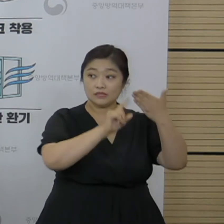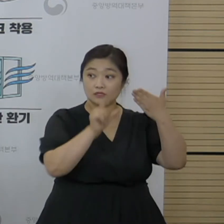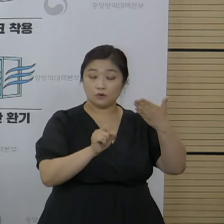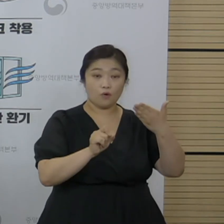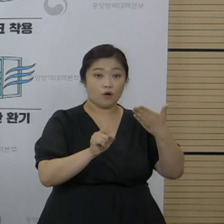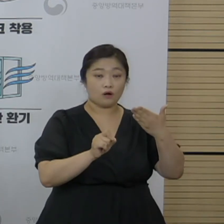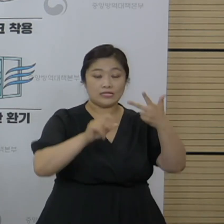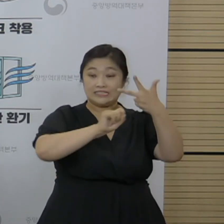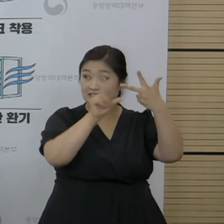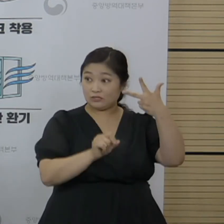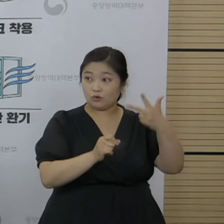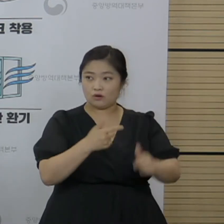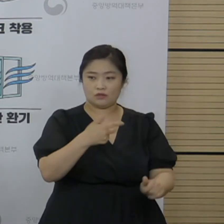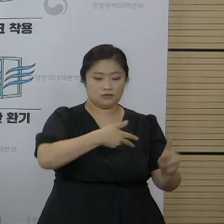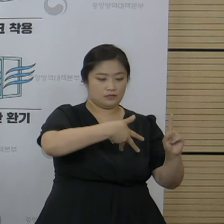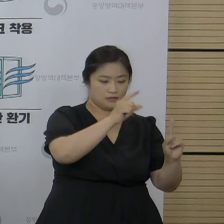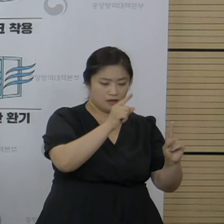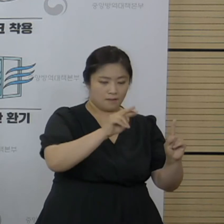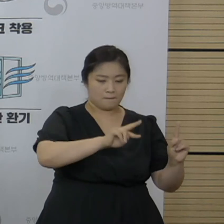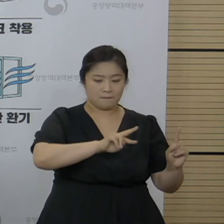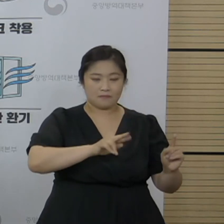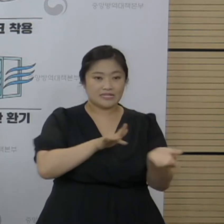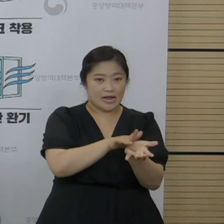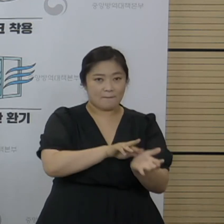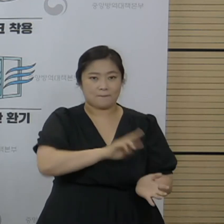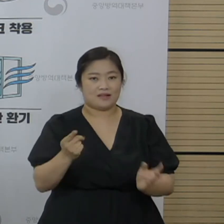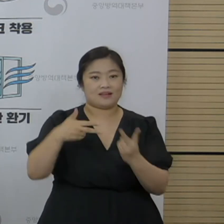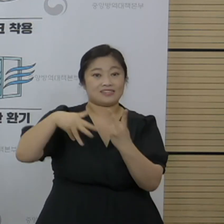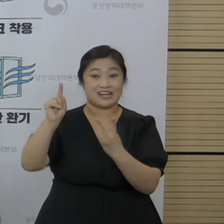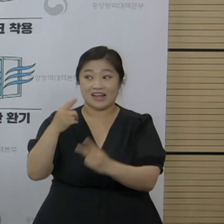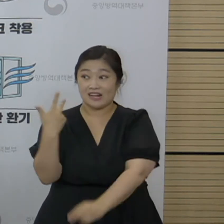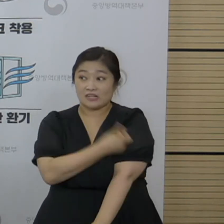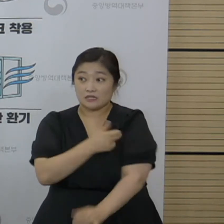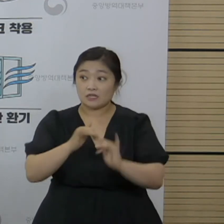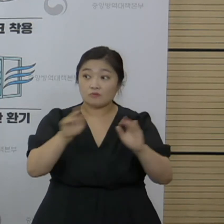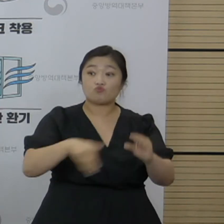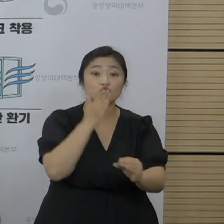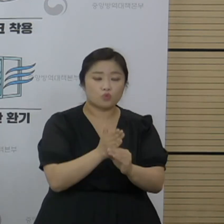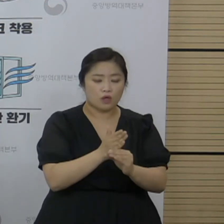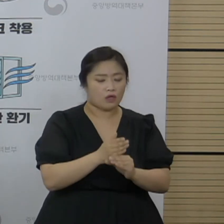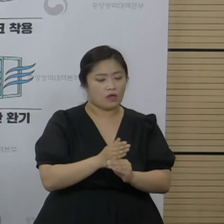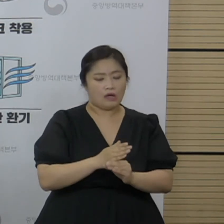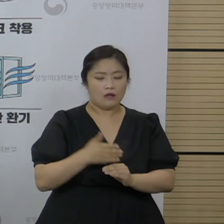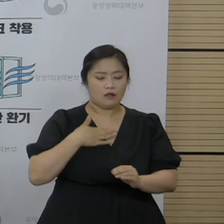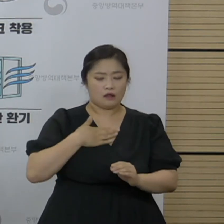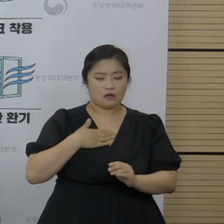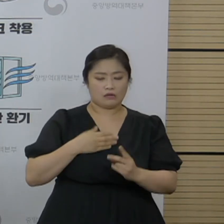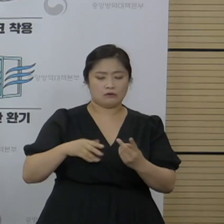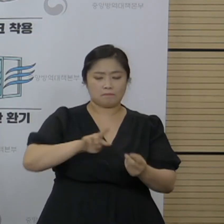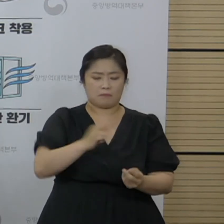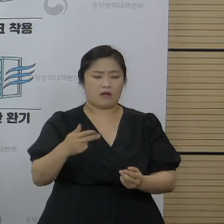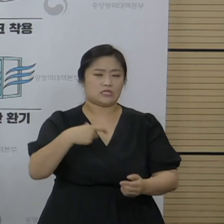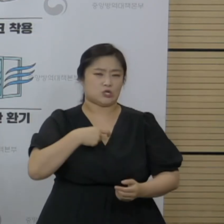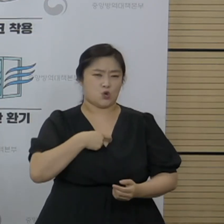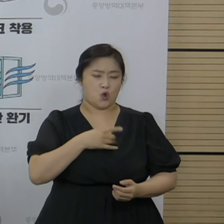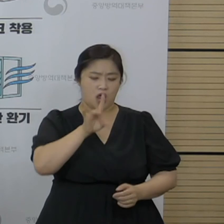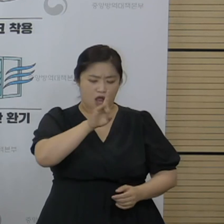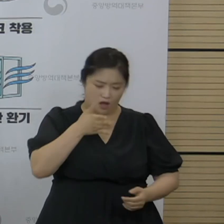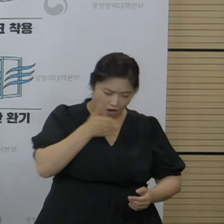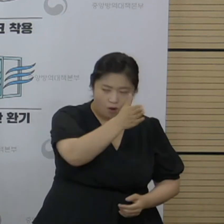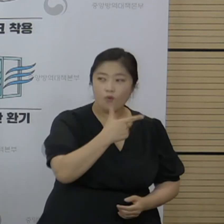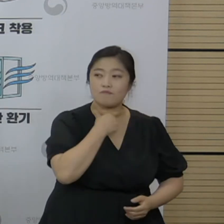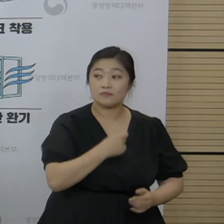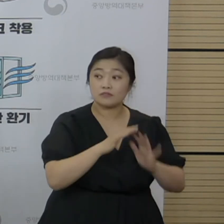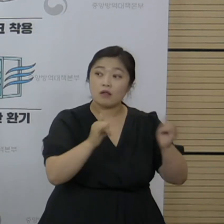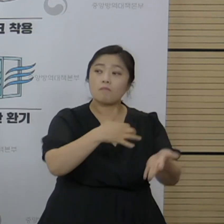교차접종과 관련돼서 7월 교차접종 대상자 중에 단일접종 희망자가 얼마나 되는지 그리고